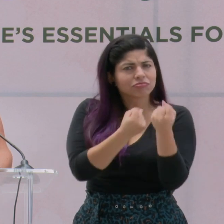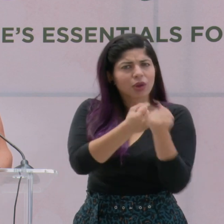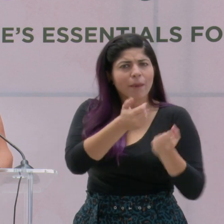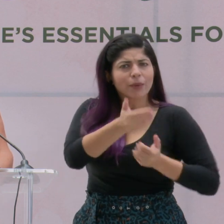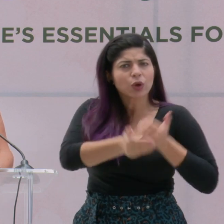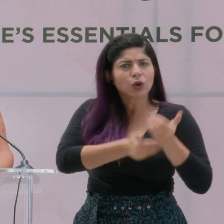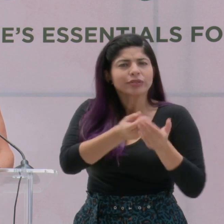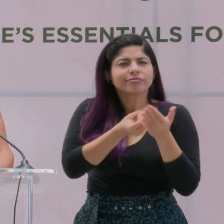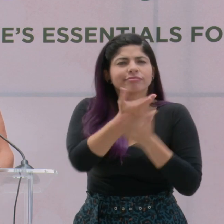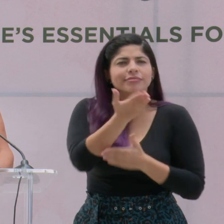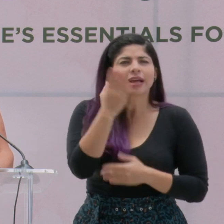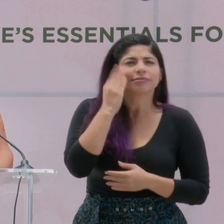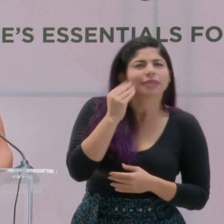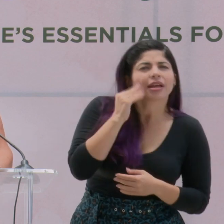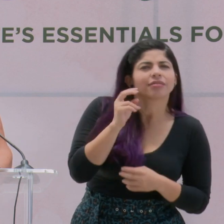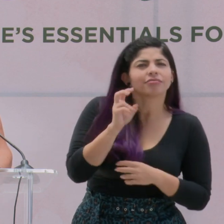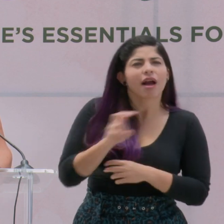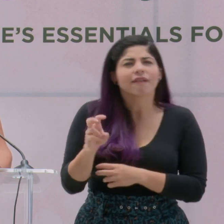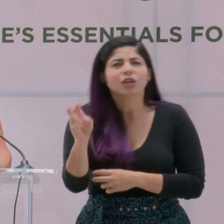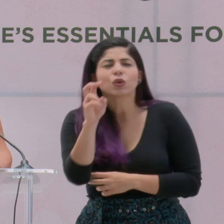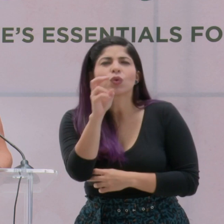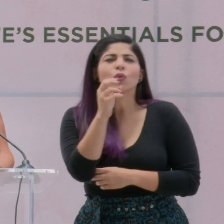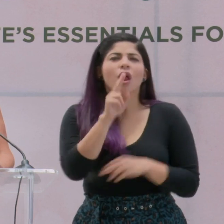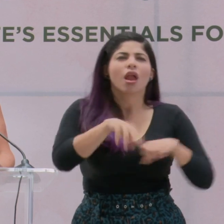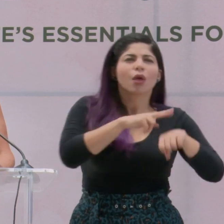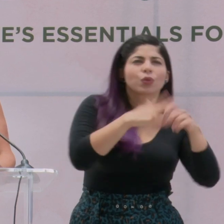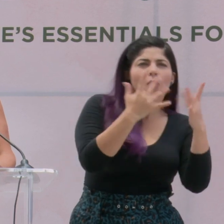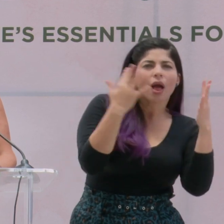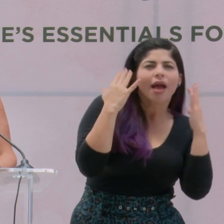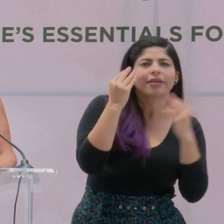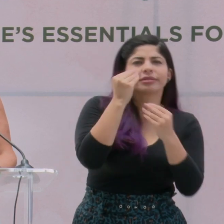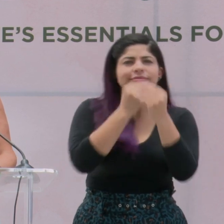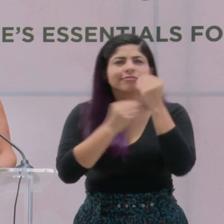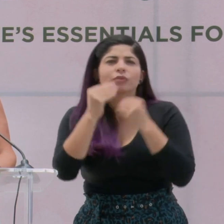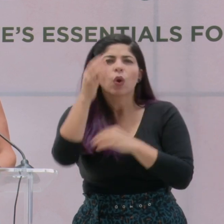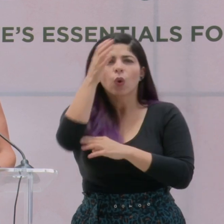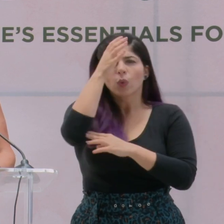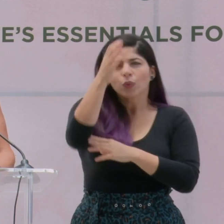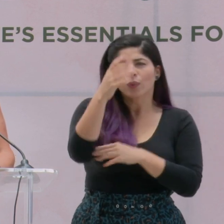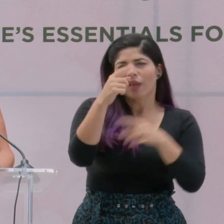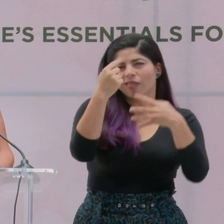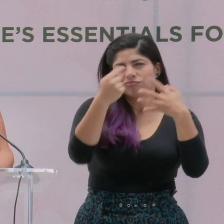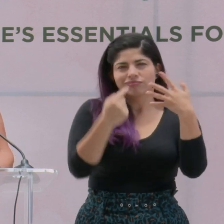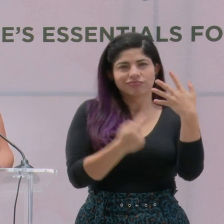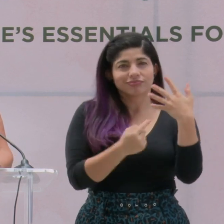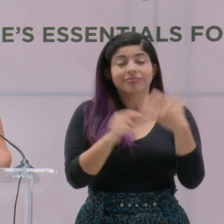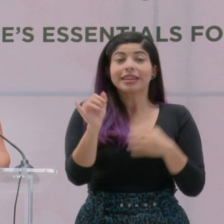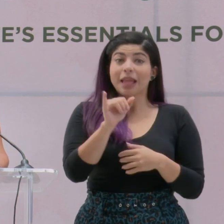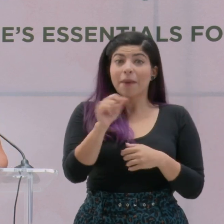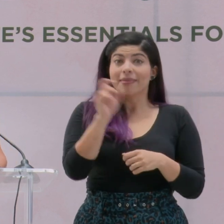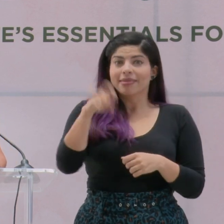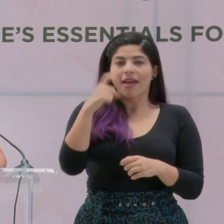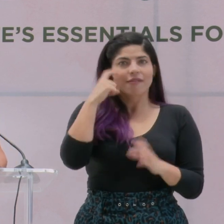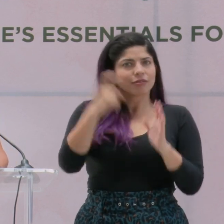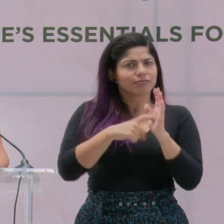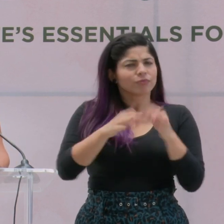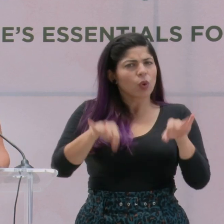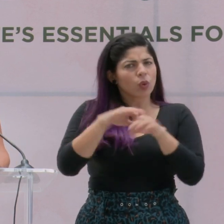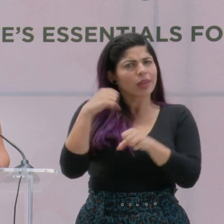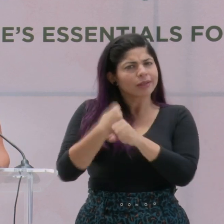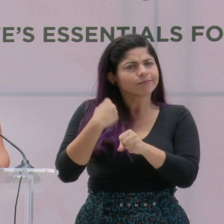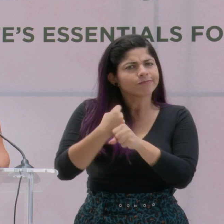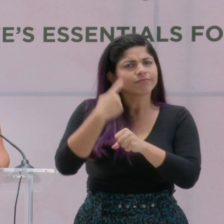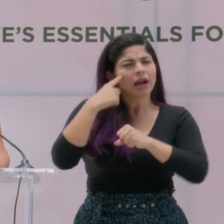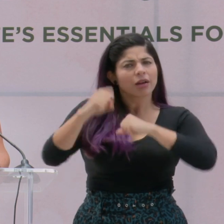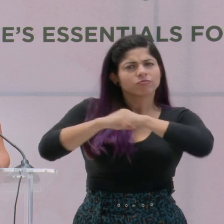generando experiencias, aventuras, naturaleza, gastronomía y cultura, entre otras. Debo reconocer también la importante labor y los esfuerzos